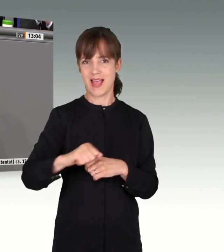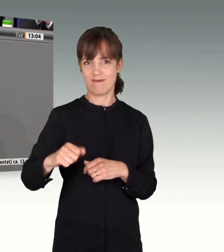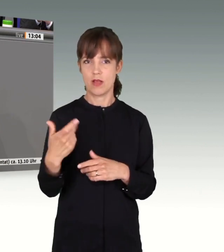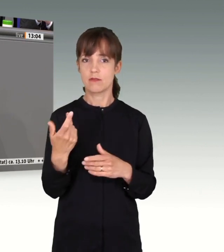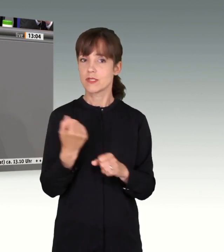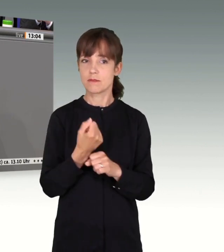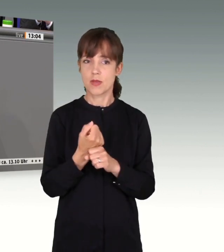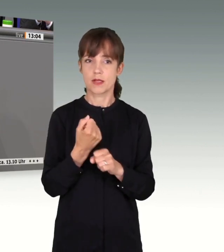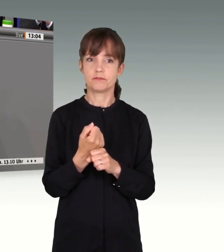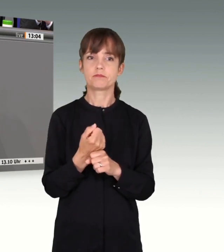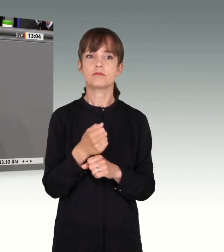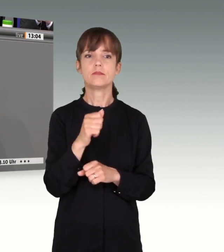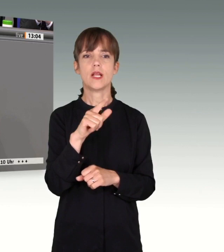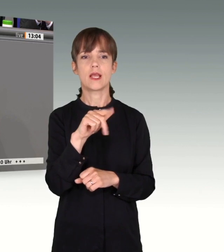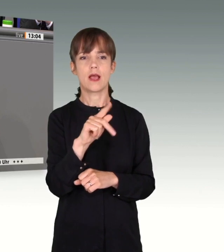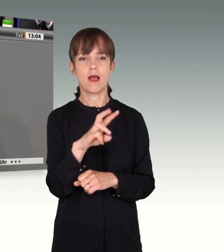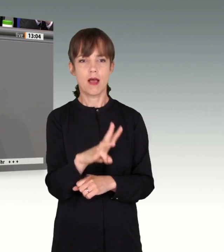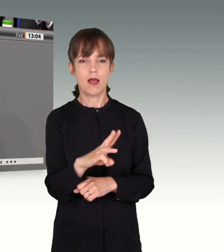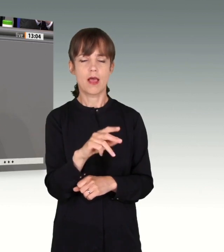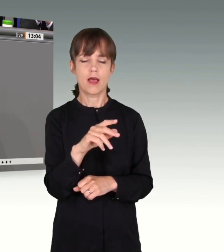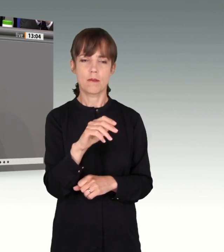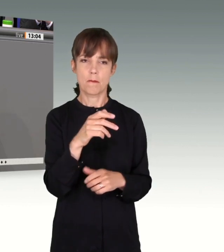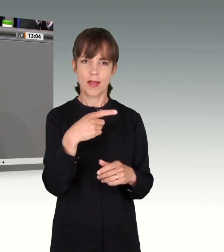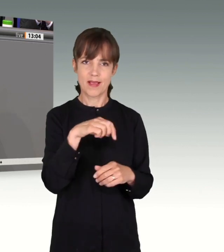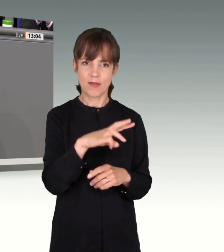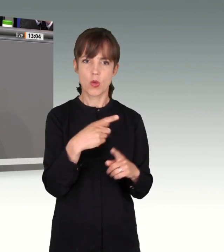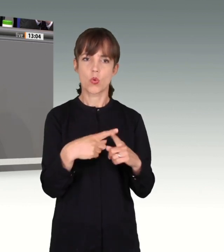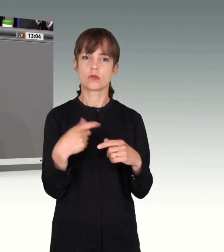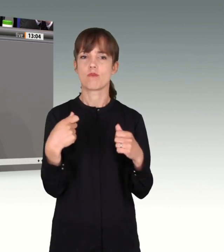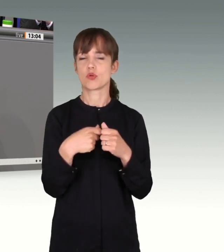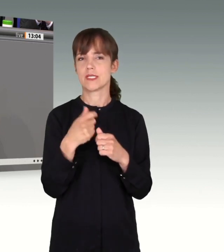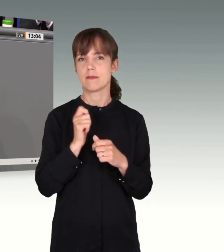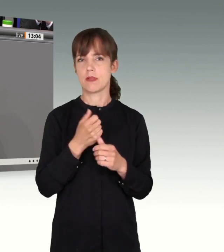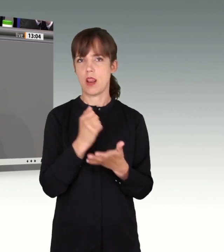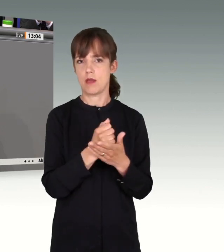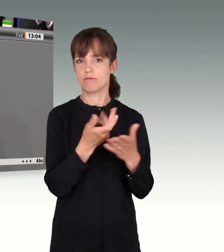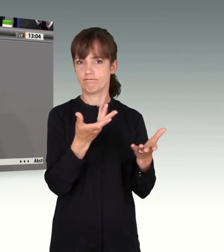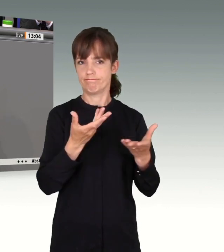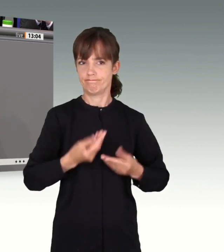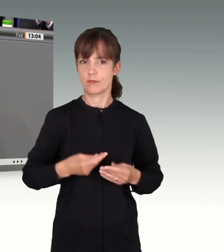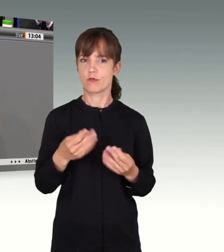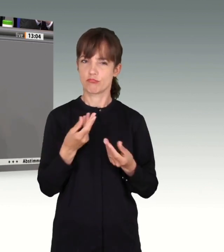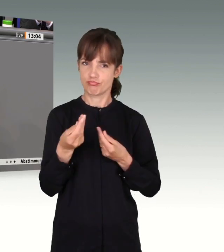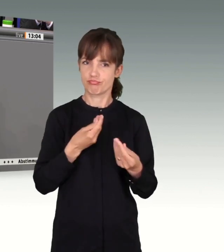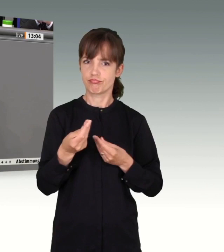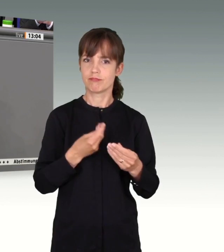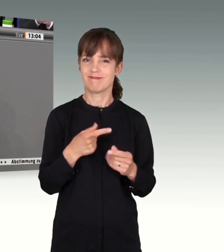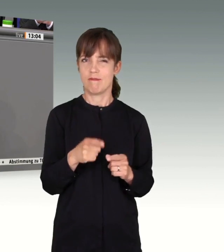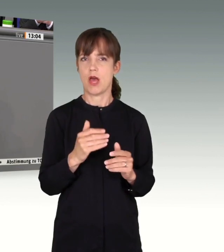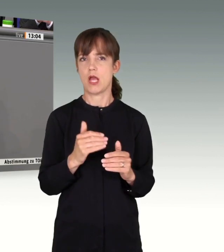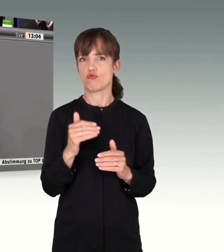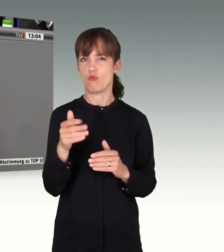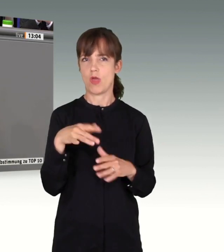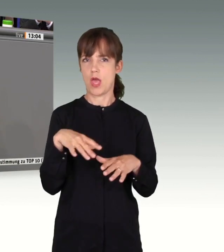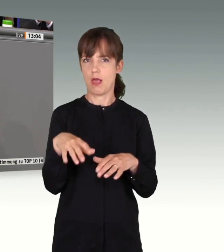Behörden wie das LKA, NRW und das Bundeskriminalamt zu einem klärenden Gespräch über die besondere Einstufung dieses